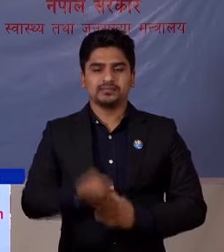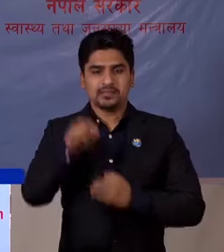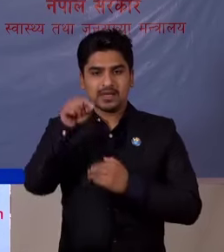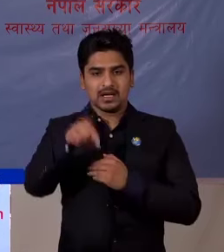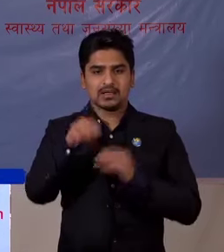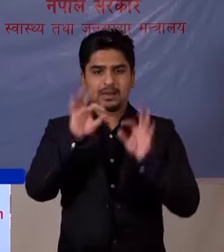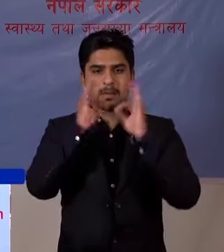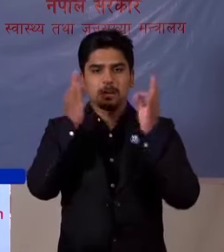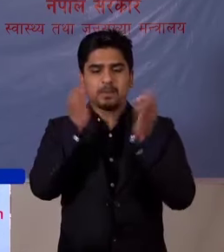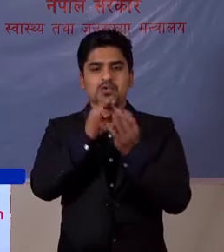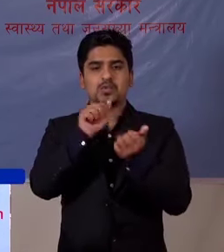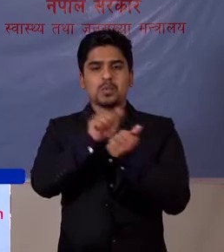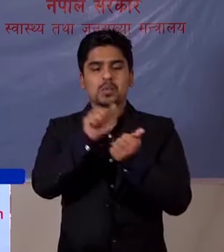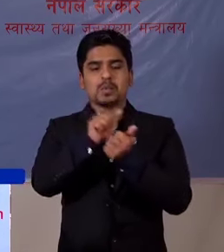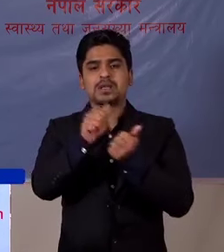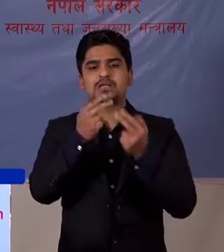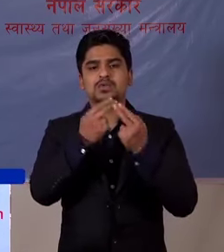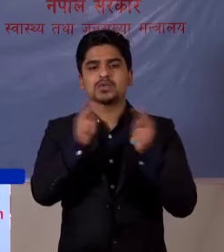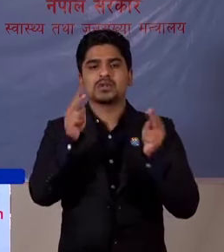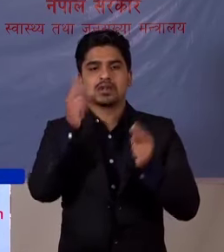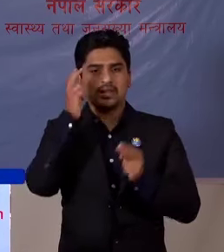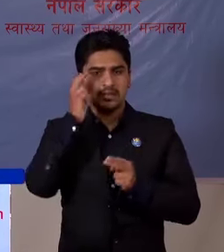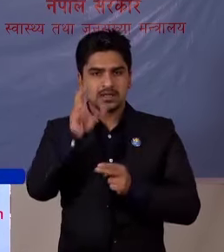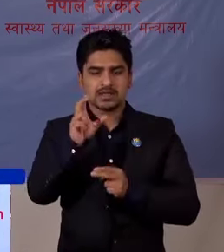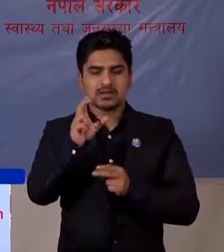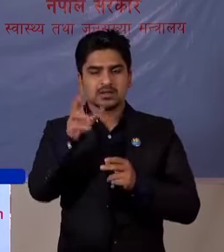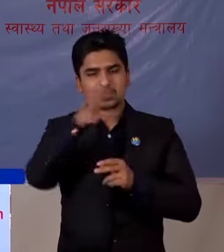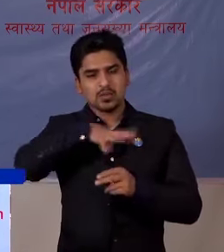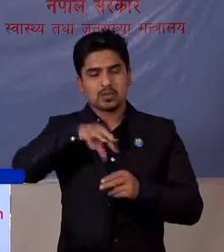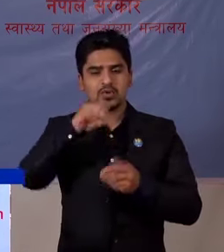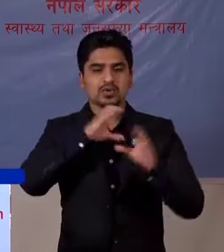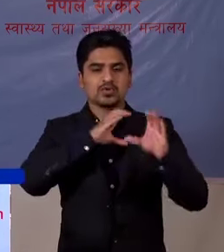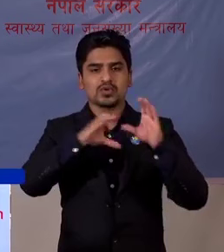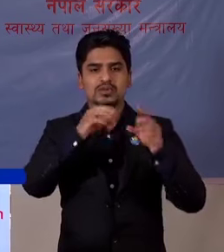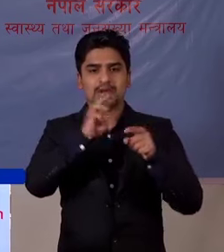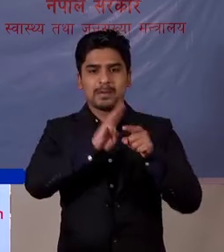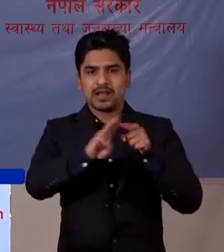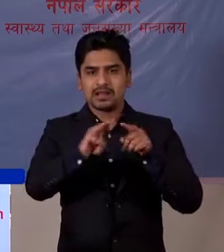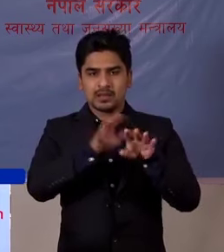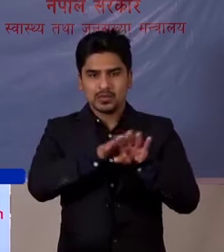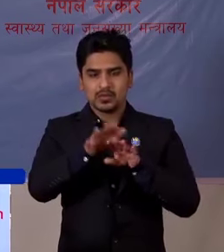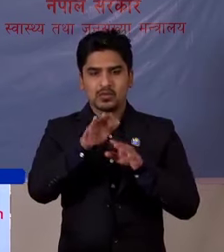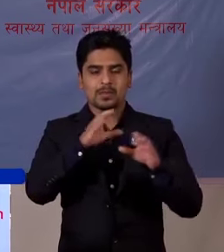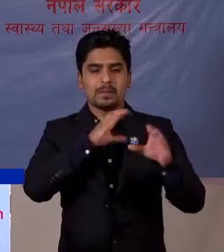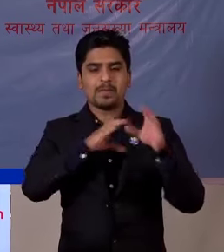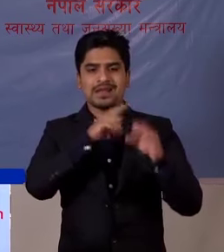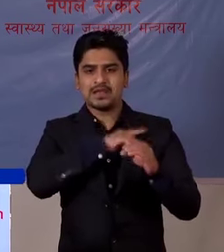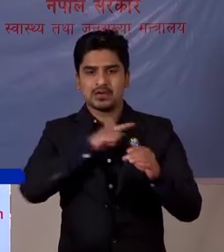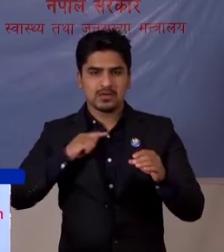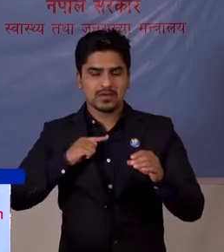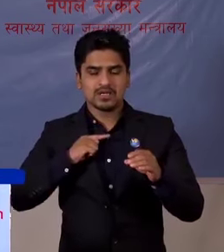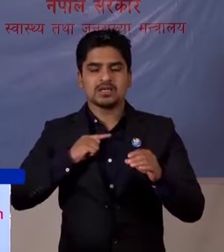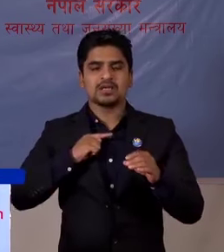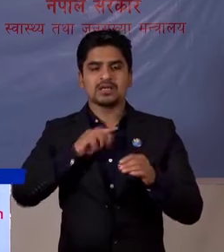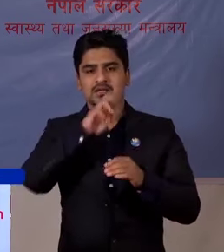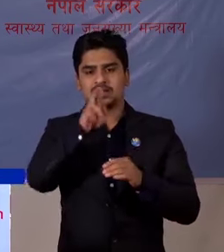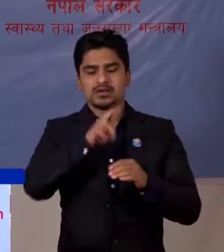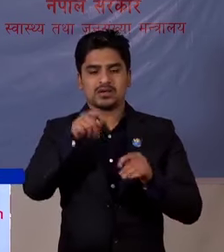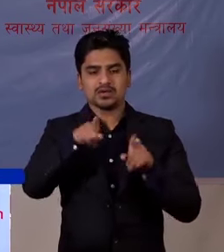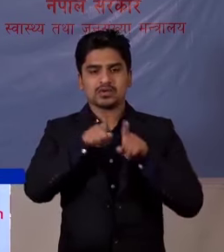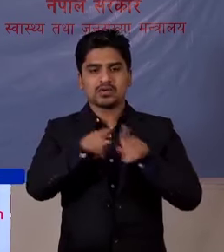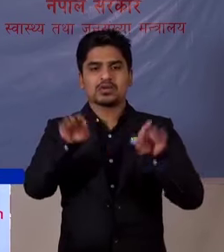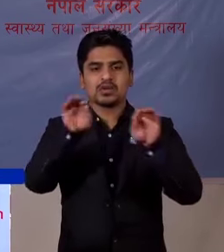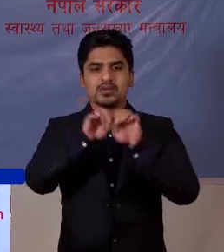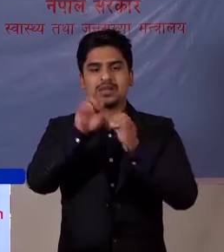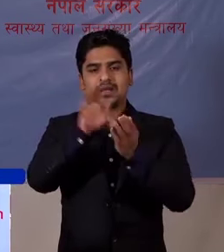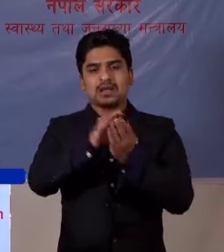आज विश्वप्रेश स्वतनत दिवस संपुन संचार माध्येम अरु मीडिया कर्मी अरु संचार कर्मी अरु र एस्संग